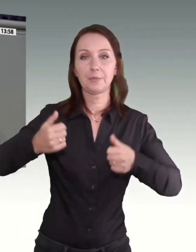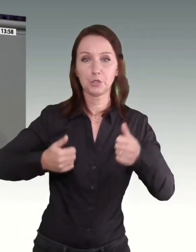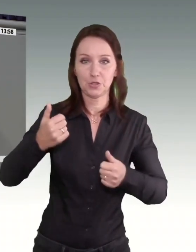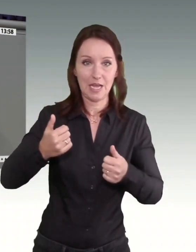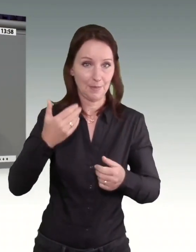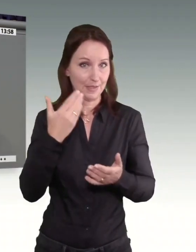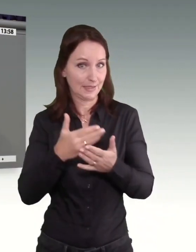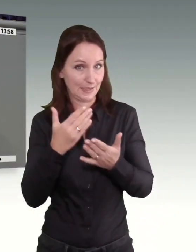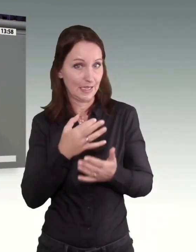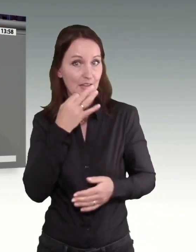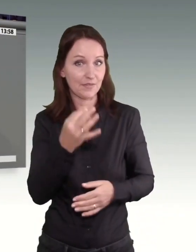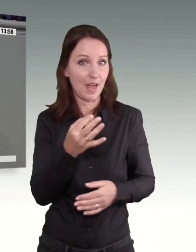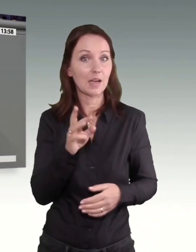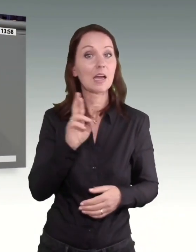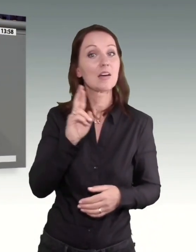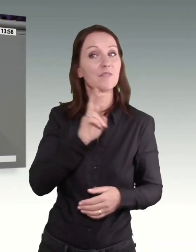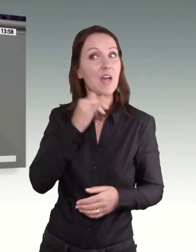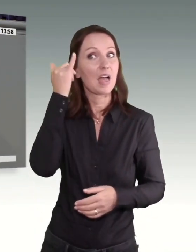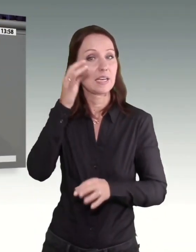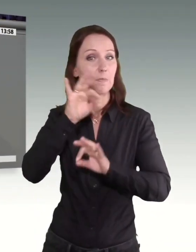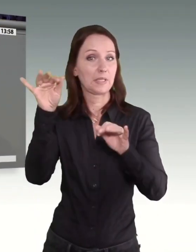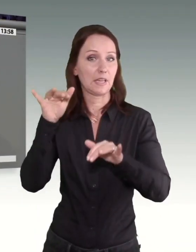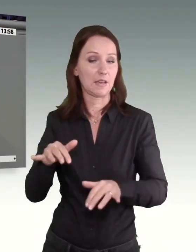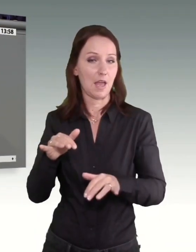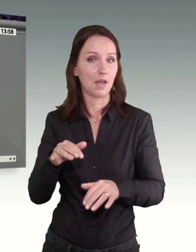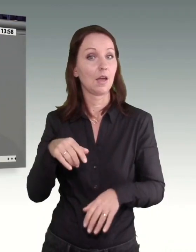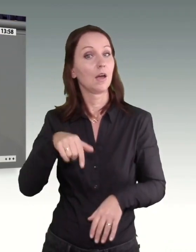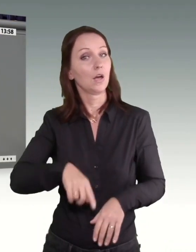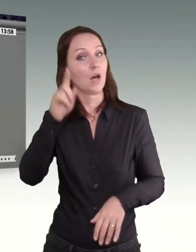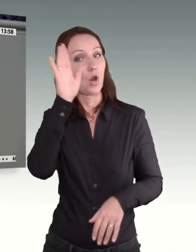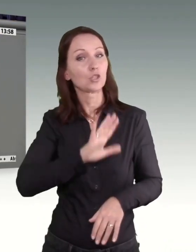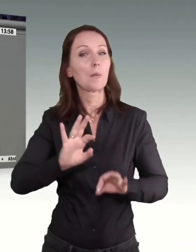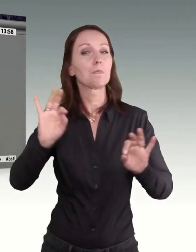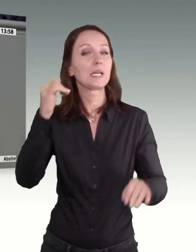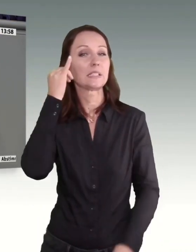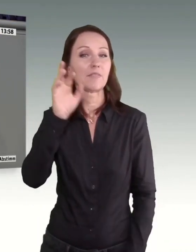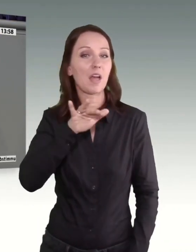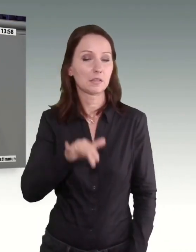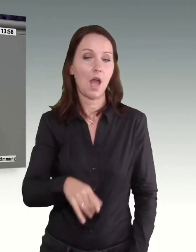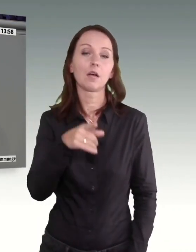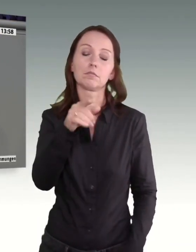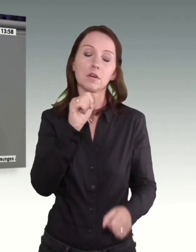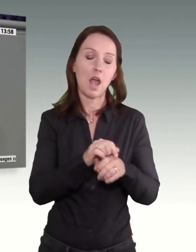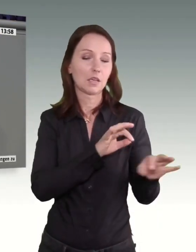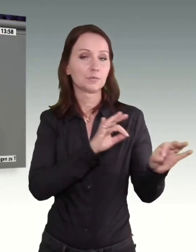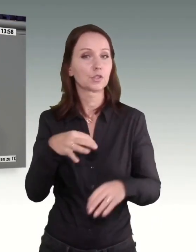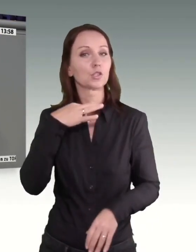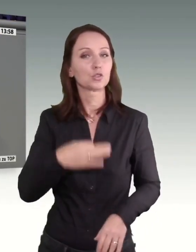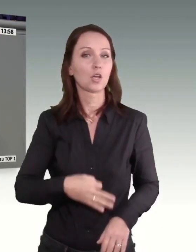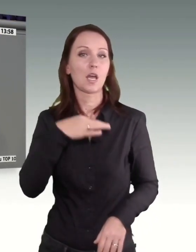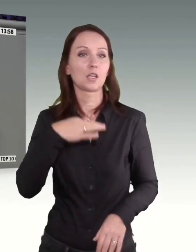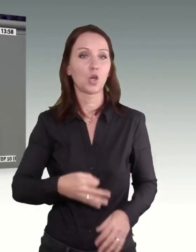genau von der Frage, wer am Ende die besseren Ideen hat. Und wer die besten Ideen in Deutschland hat, die können Sie sich jeden Sonntag in einer Sonntagsumfrage